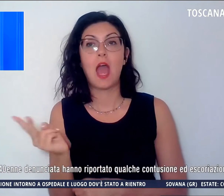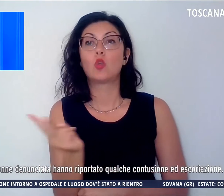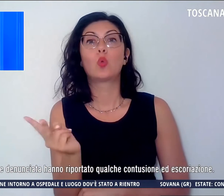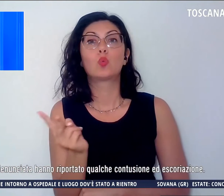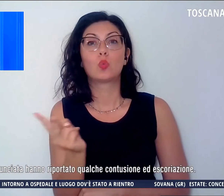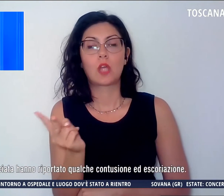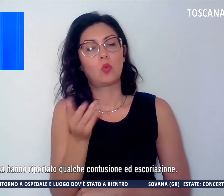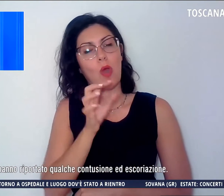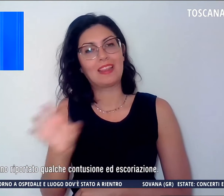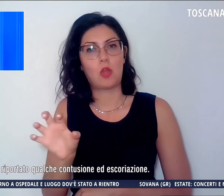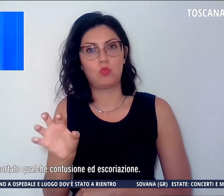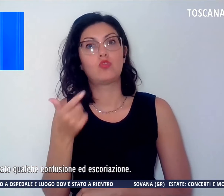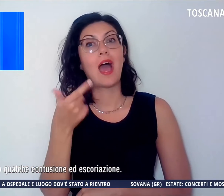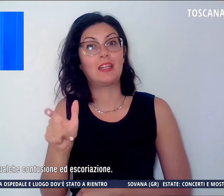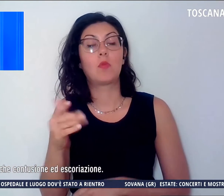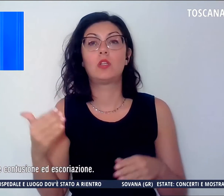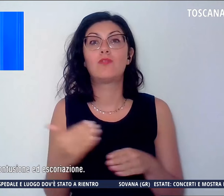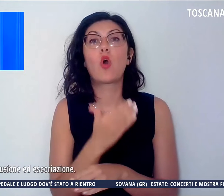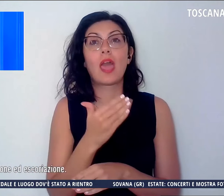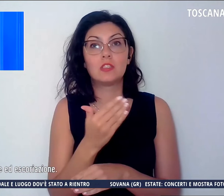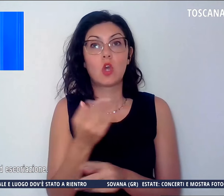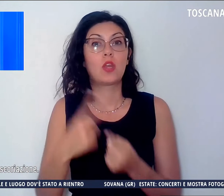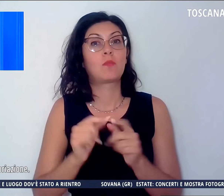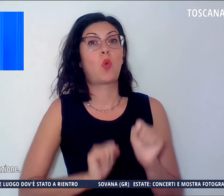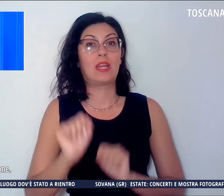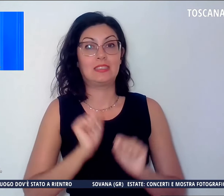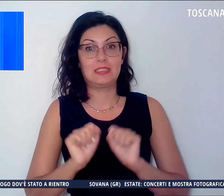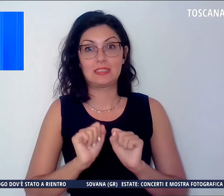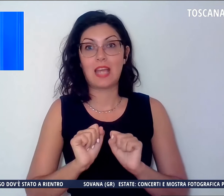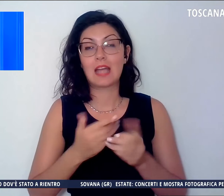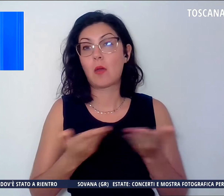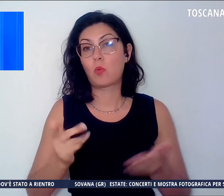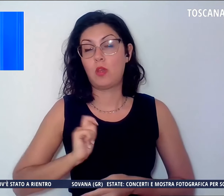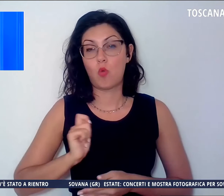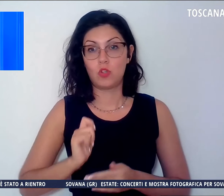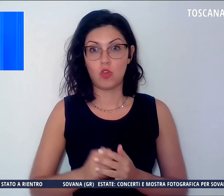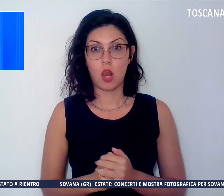denunciati per lesioni e resistenza a pubblico ufficiale.